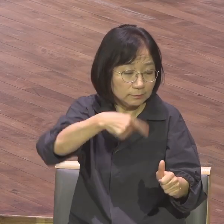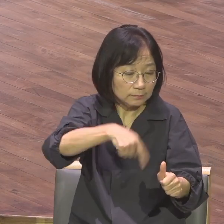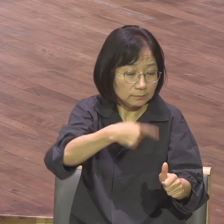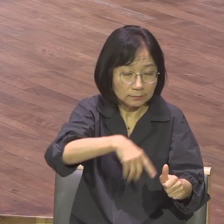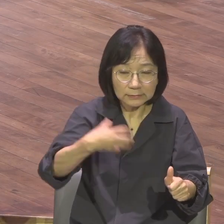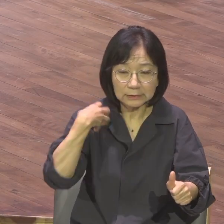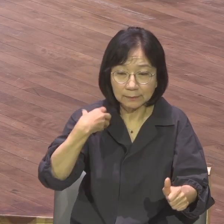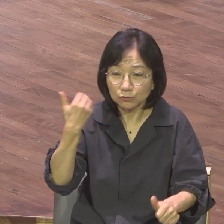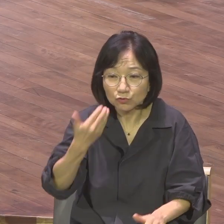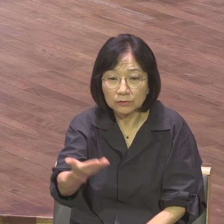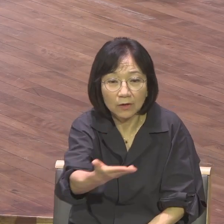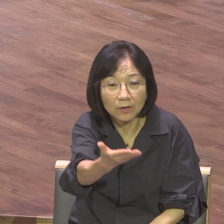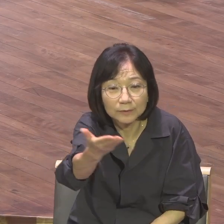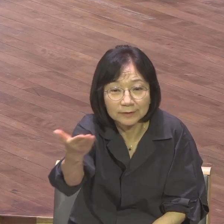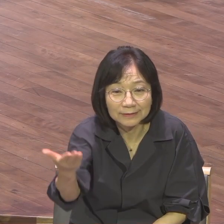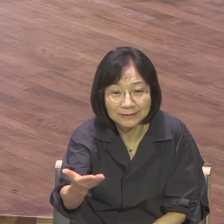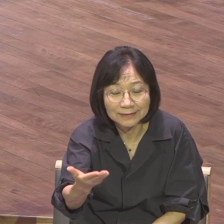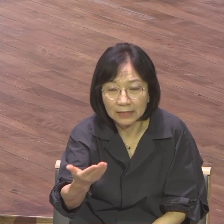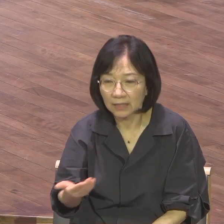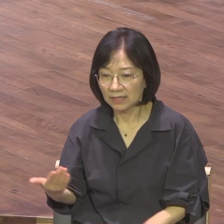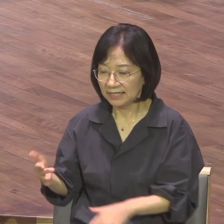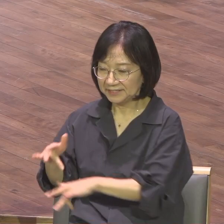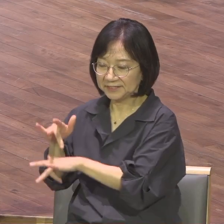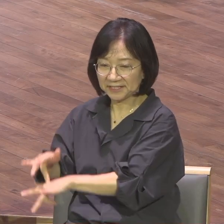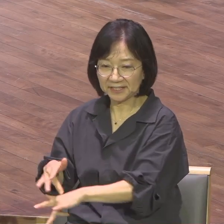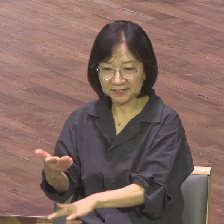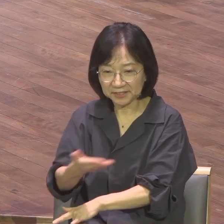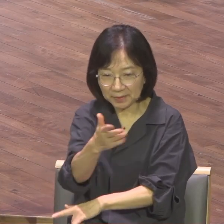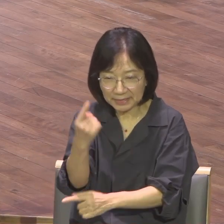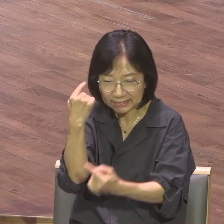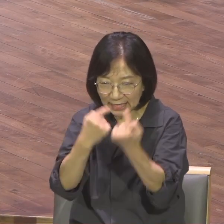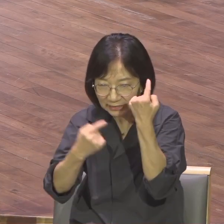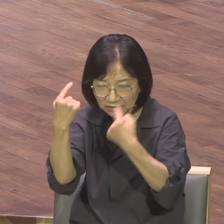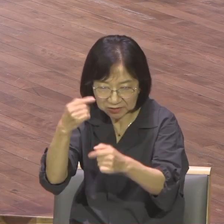무너뜨리는 거예요 왜요? 복음 전달하지 못해 복음 막아야 되니까